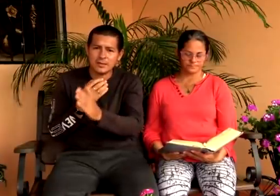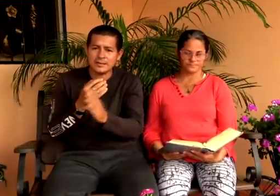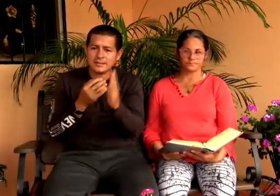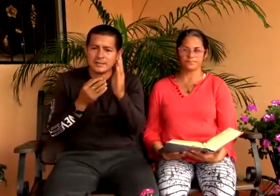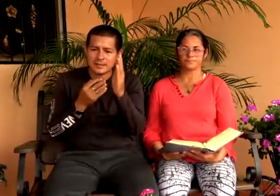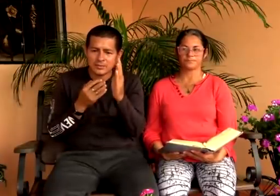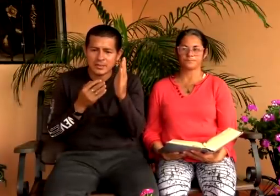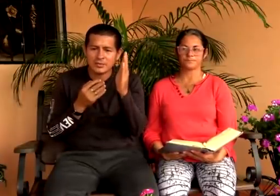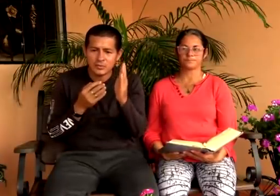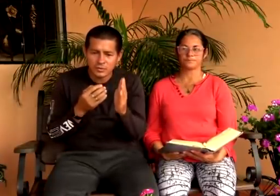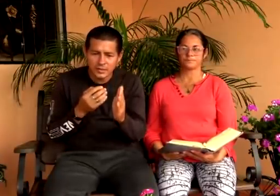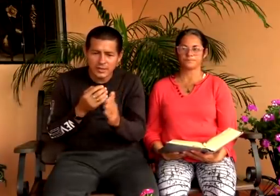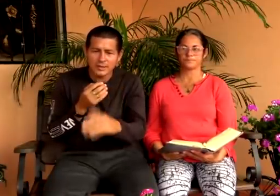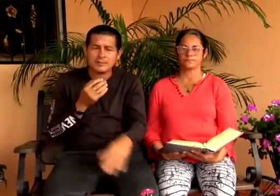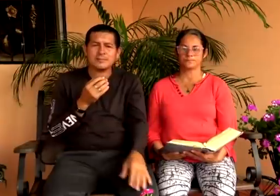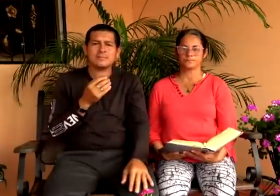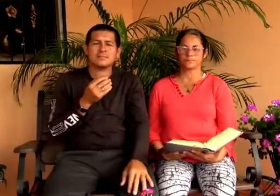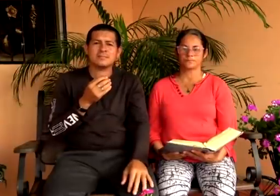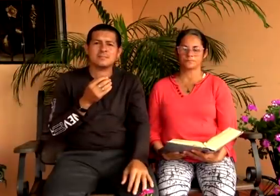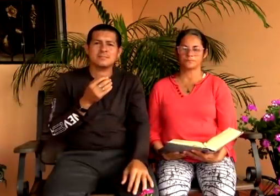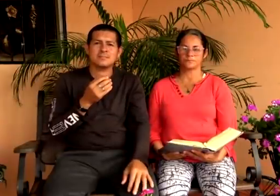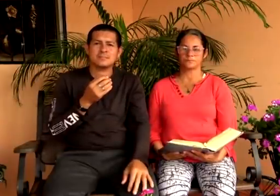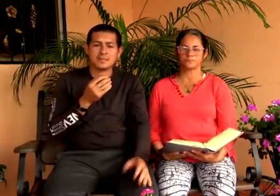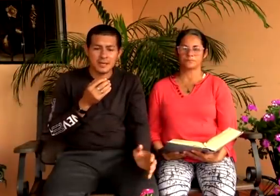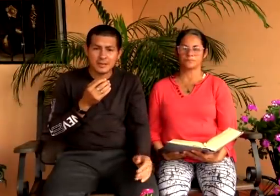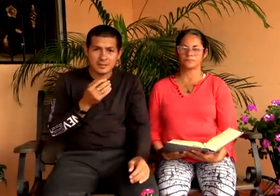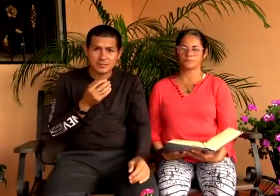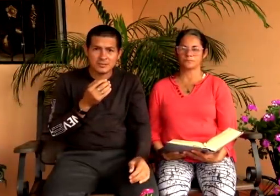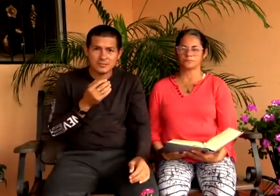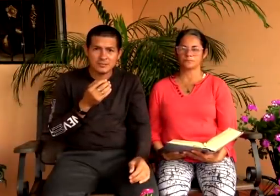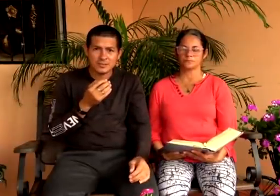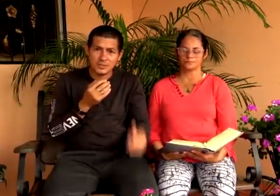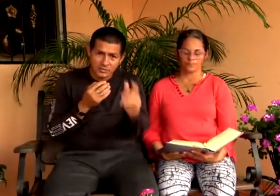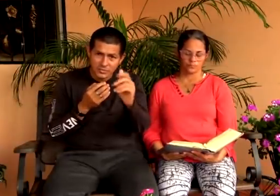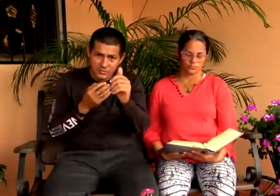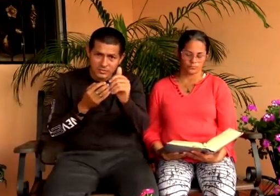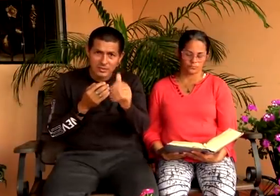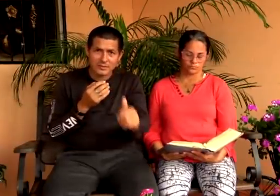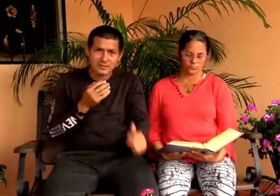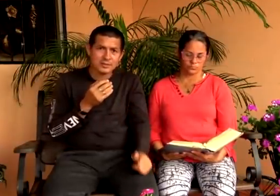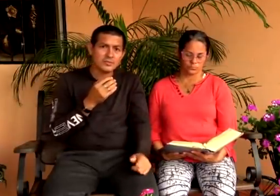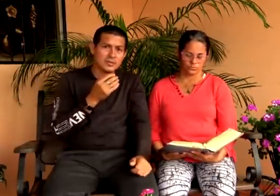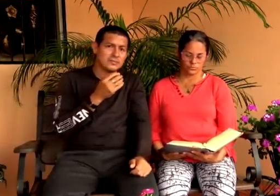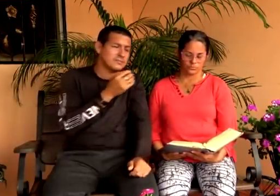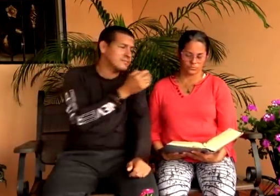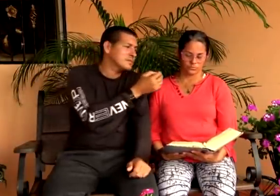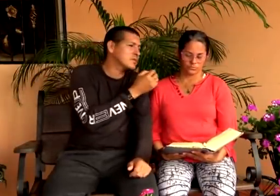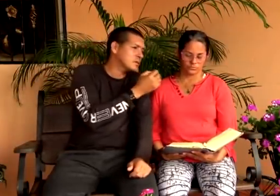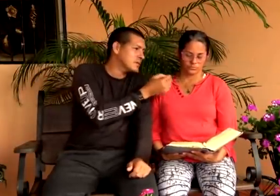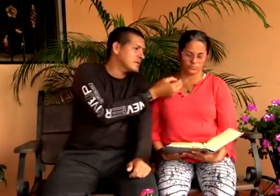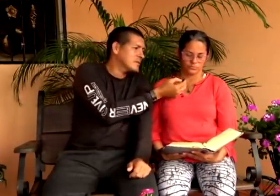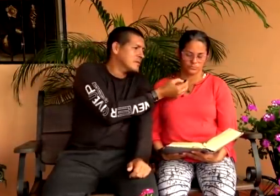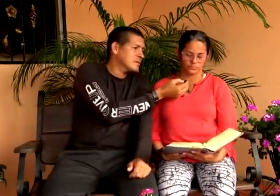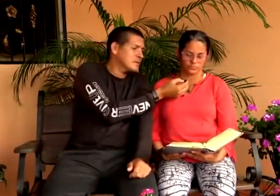se han salido de la iglesia católica no lo creen creen esto y no una sola vez escucharon